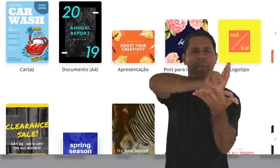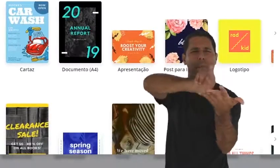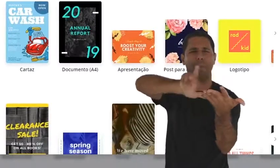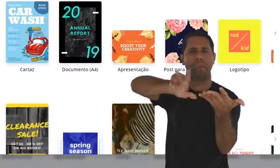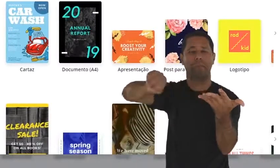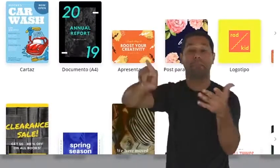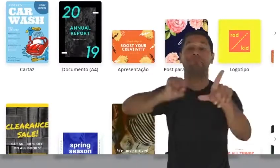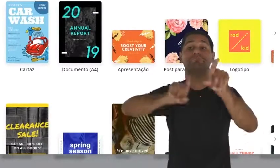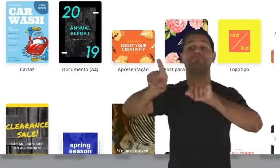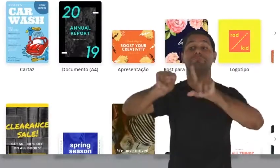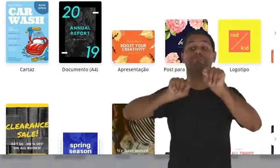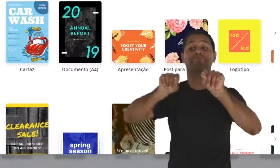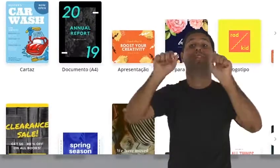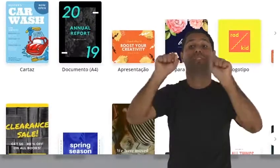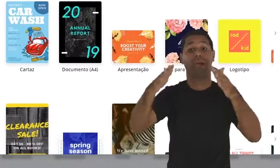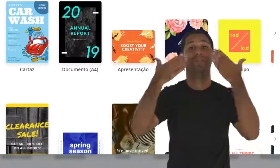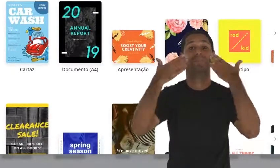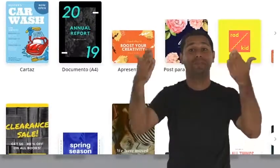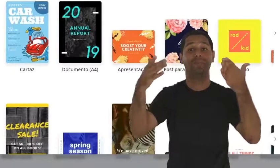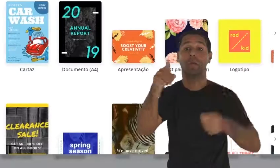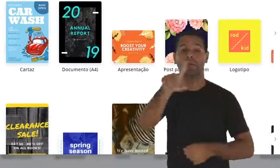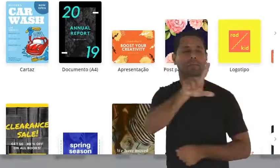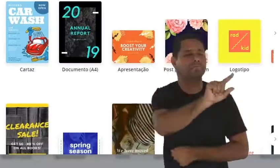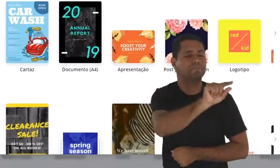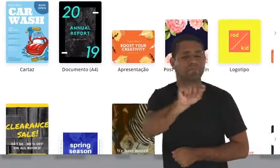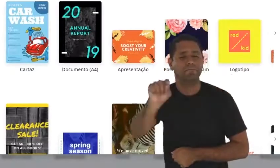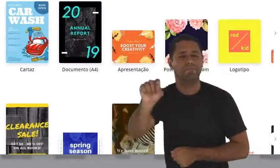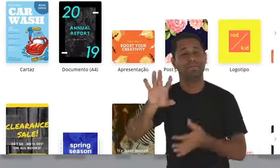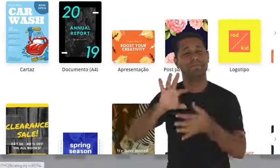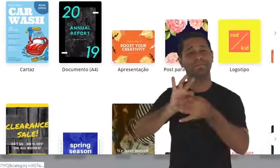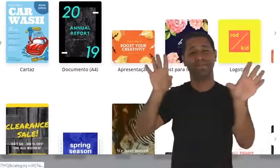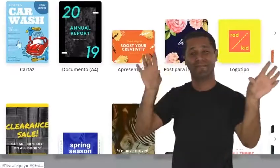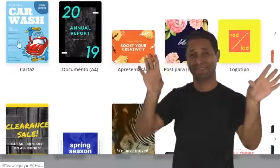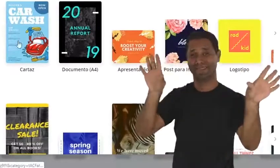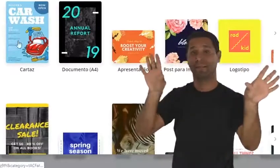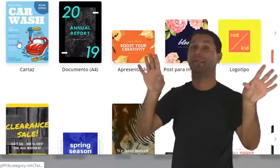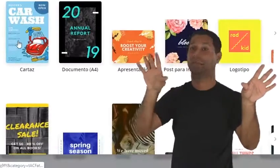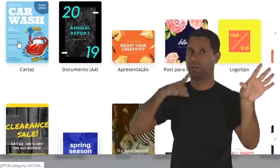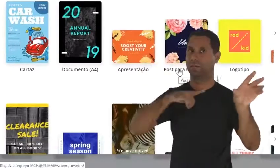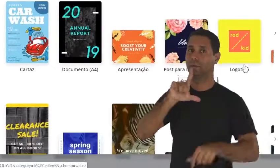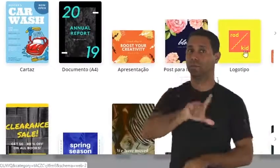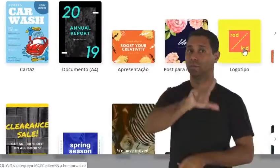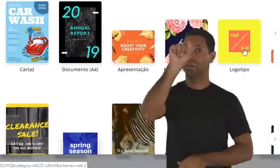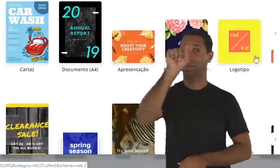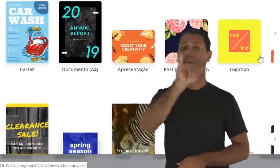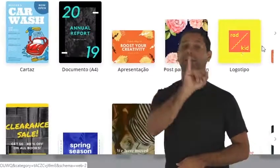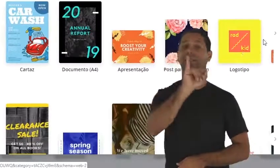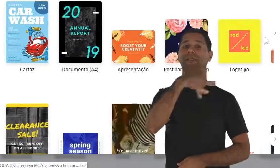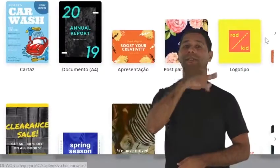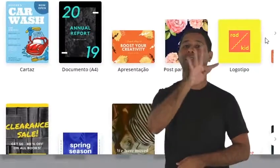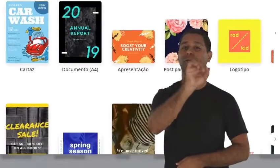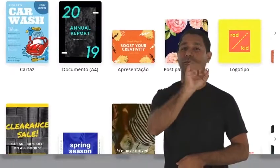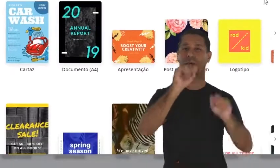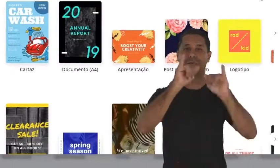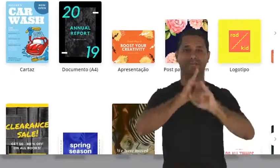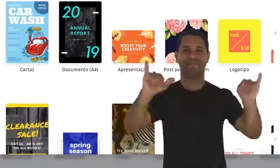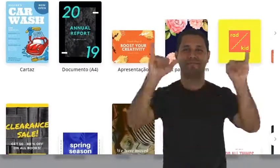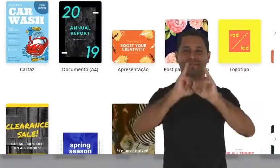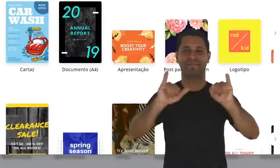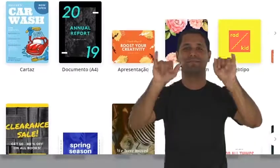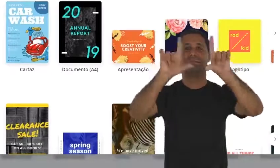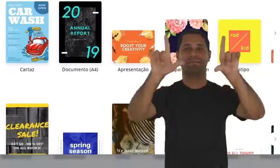uma infinidade de possibilidades que ele já apresenta para a gente. Eu vou clicar em infográfico,